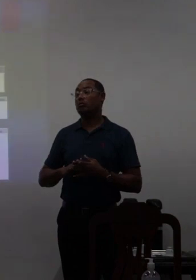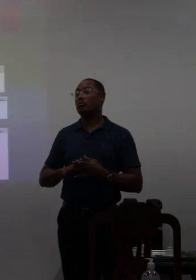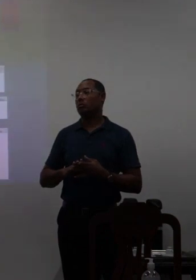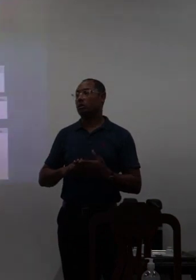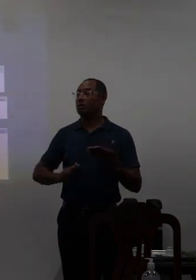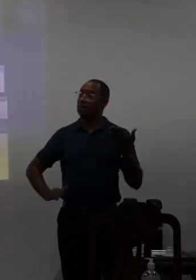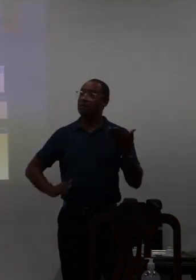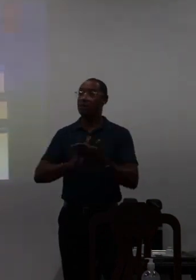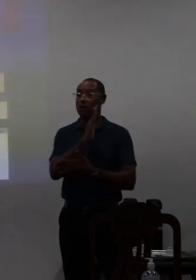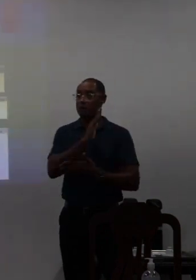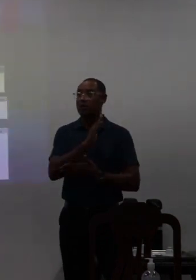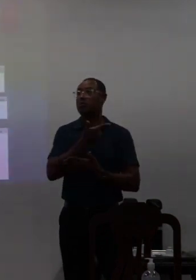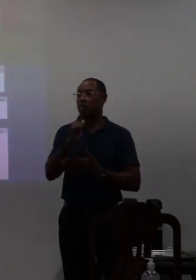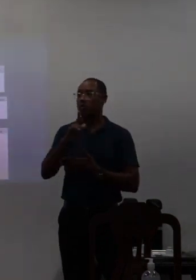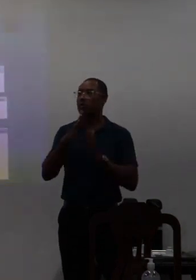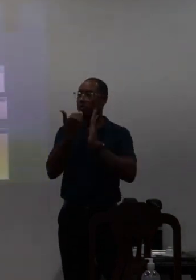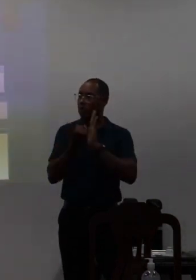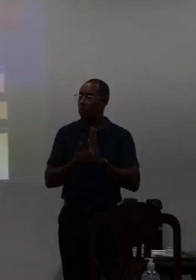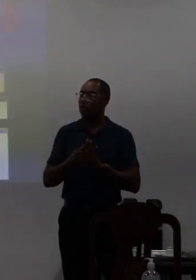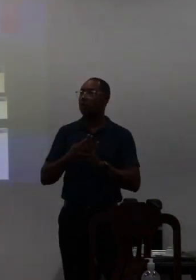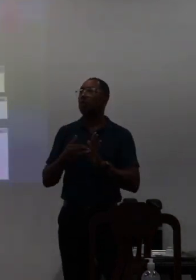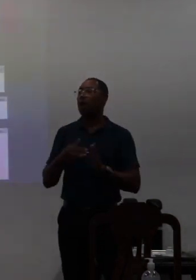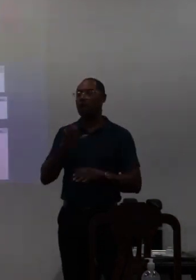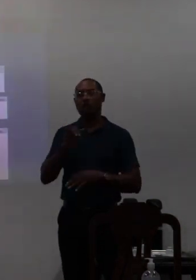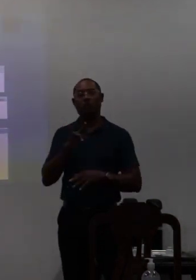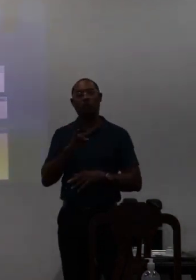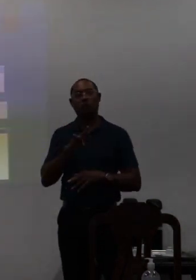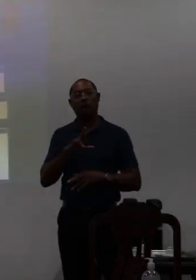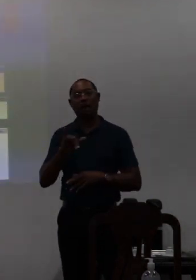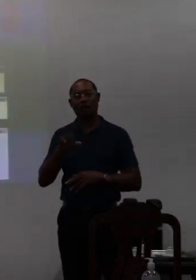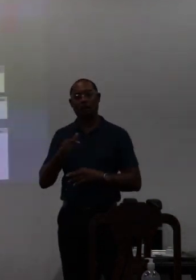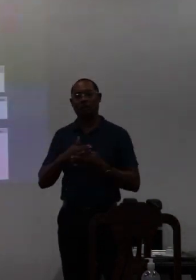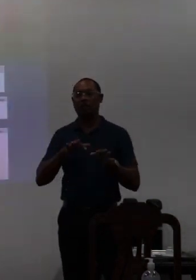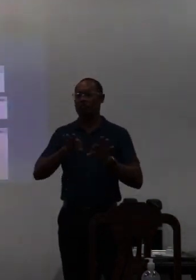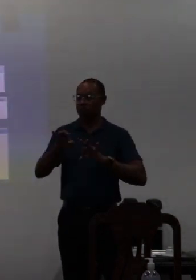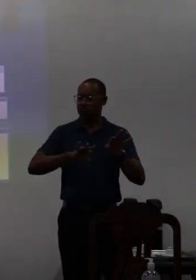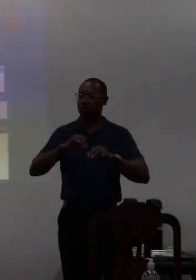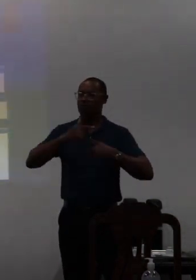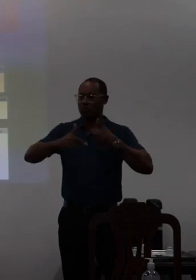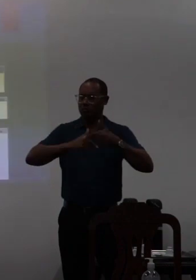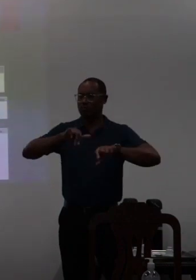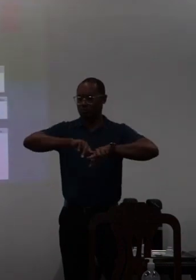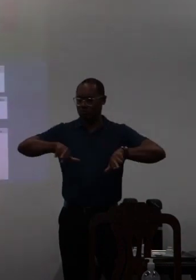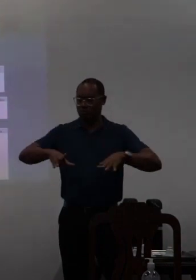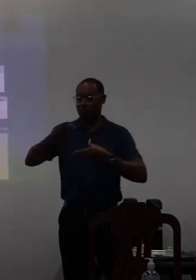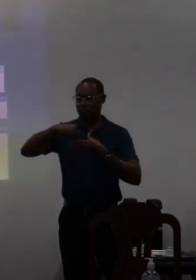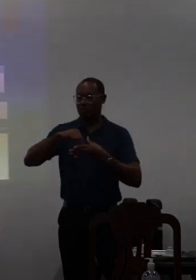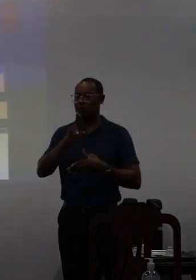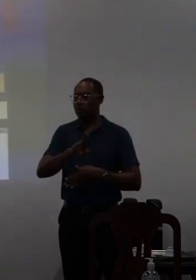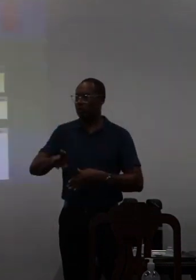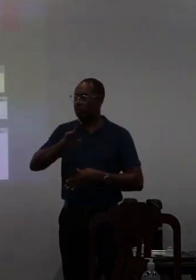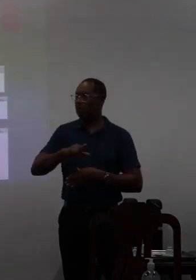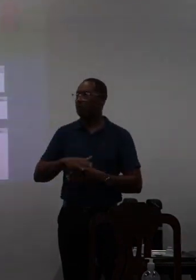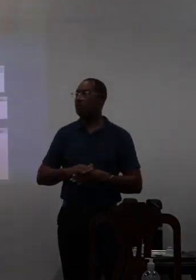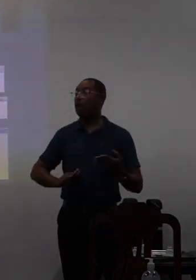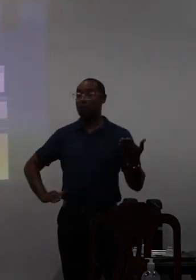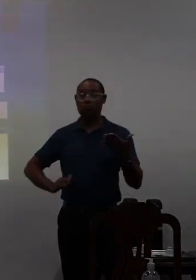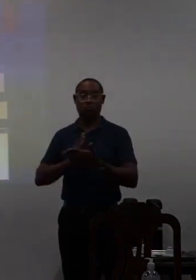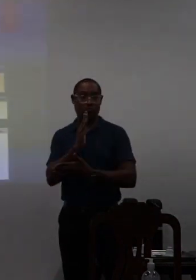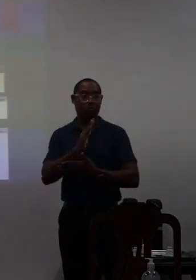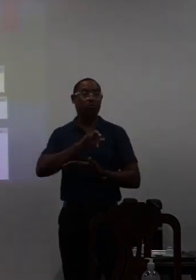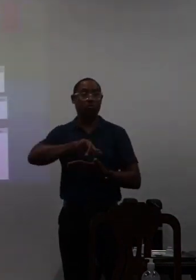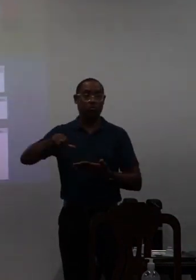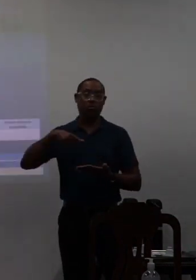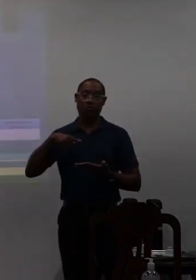desse objetivo dos programas estruturantes já que diversas ações que a gente desenvolve dentro da universidade ela é transversal